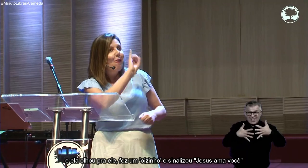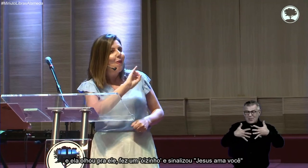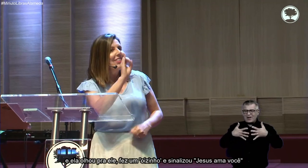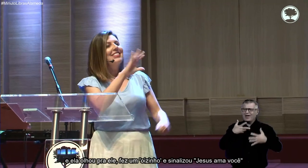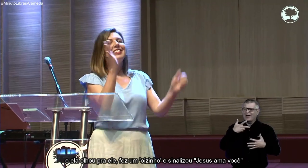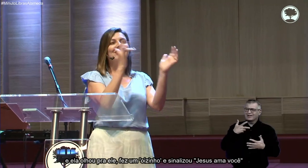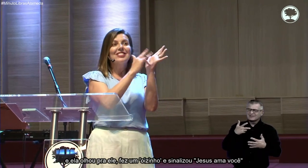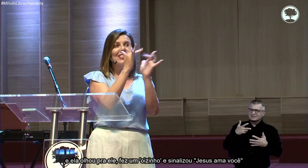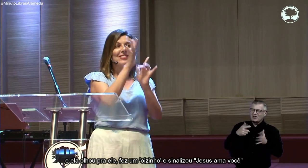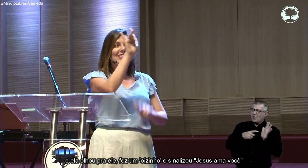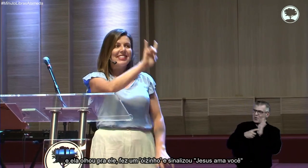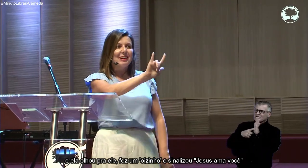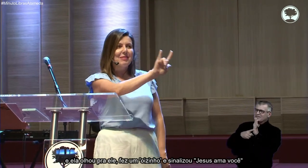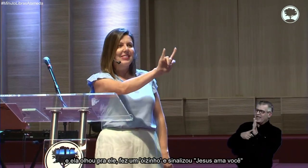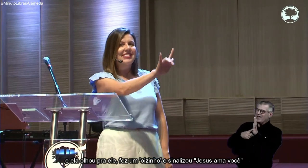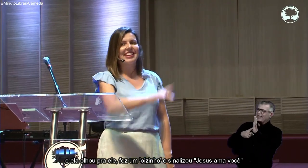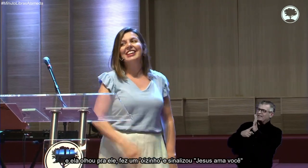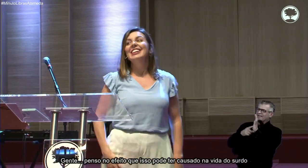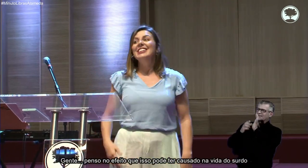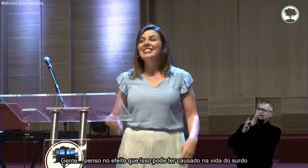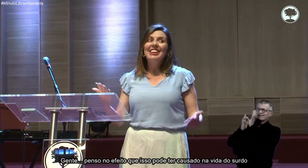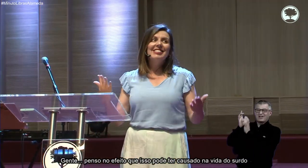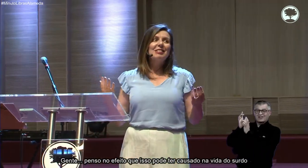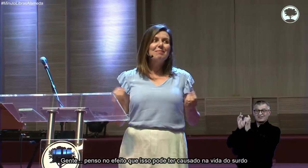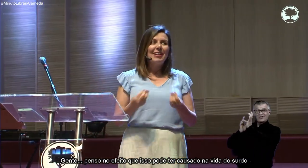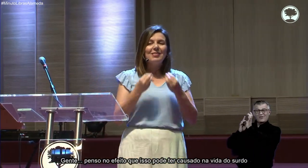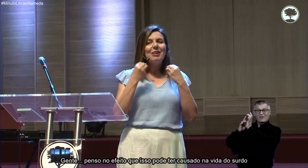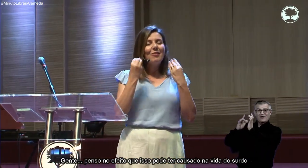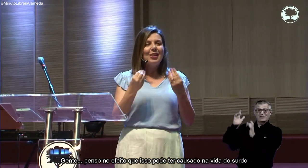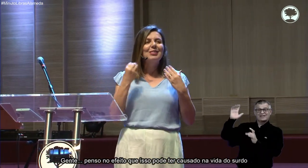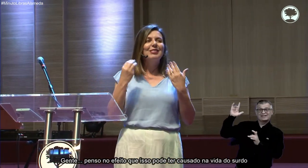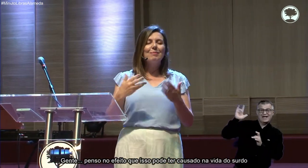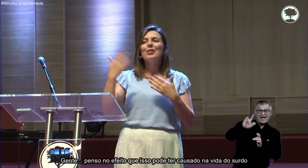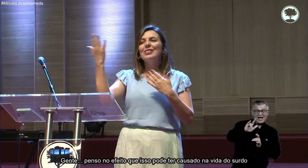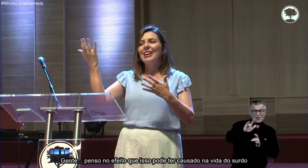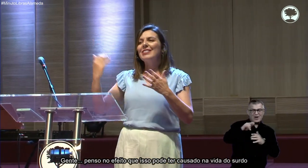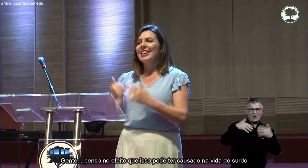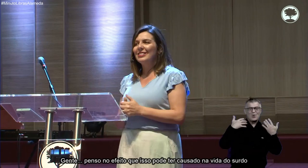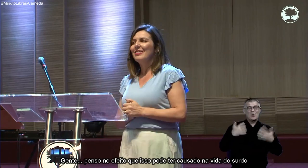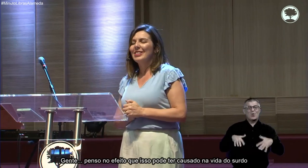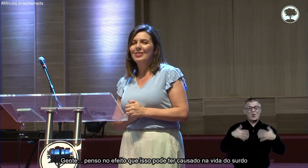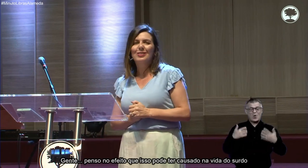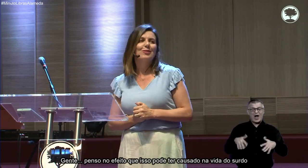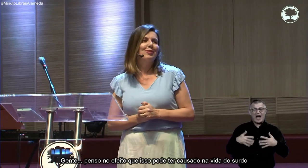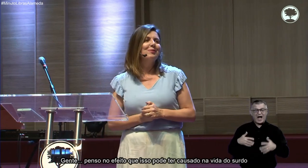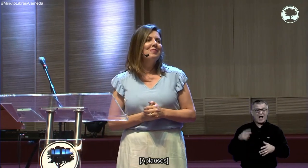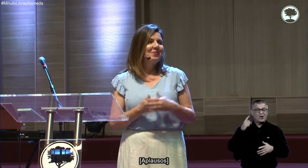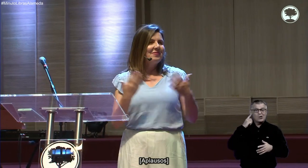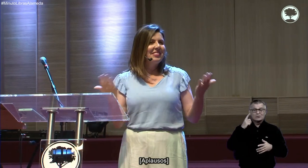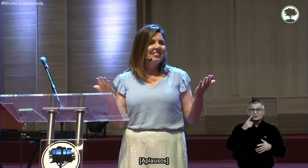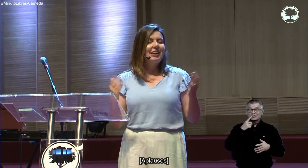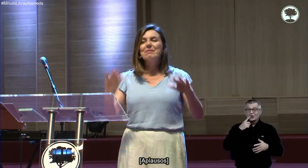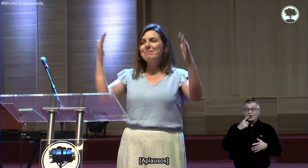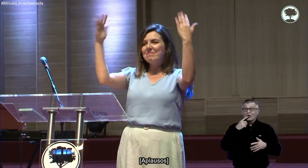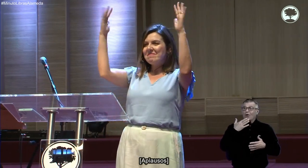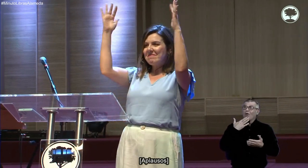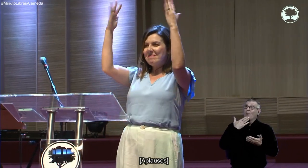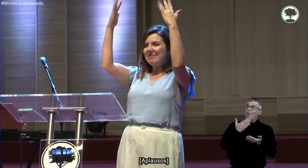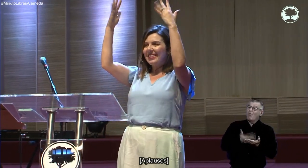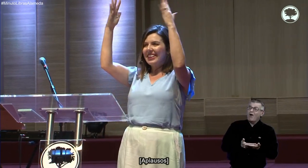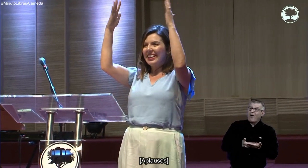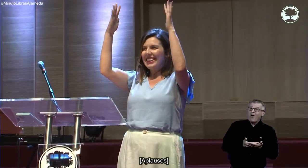e fez um oizinho, Jesus ama você. Gente, e pensa o efeito que isso pode ter causado na vida do surdo, não é?